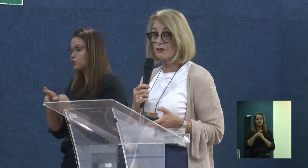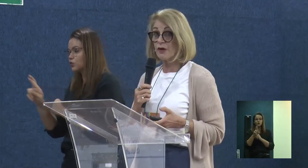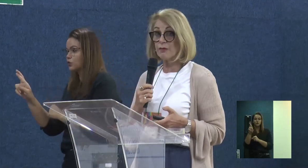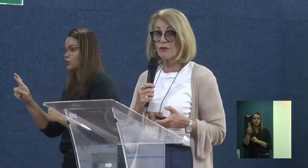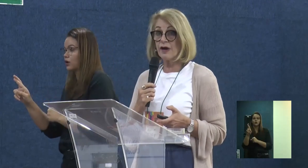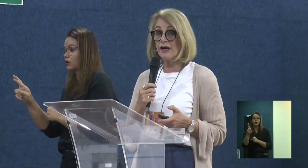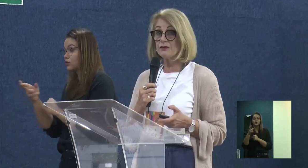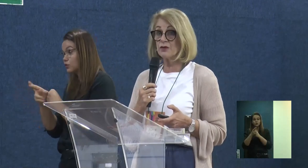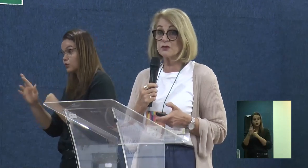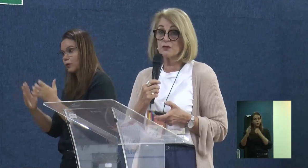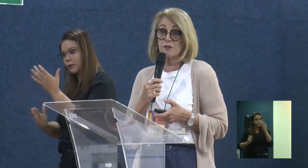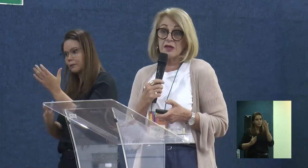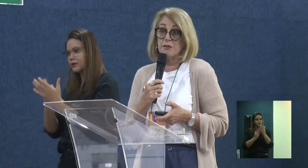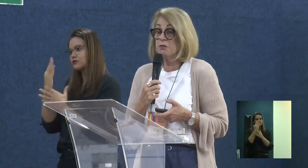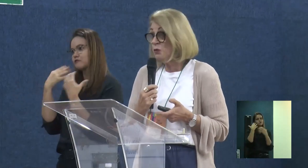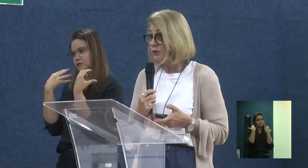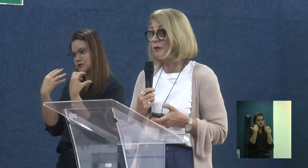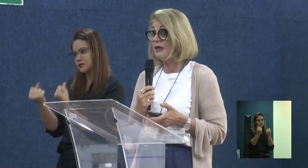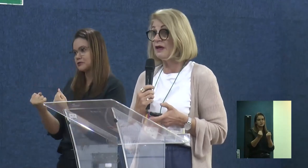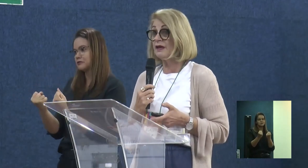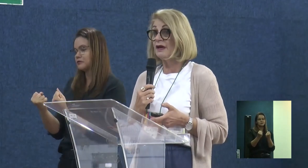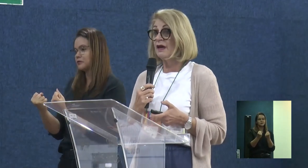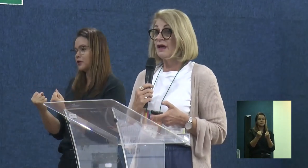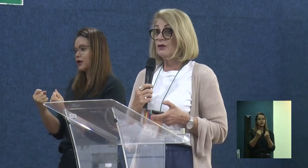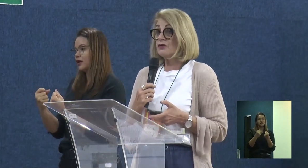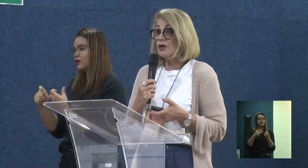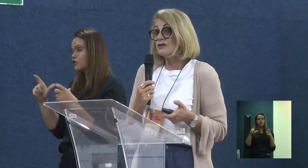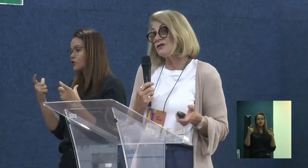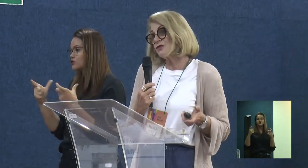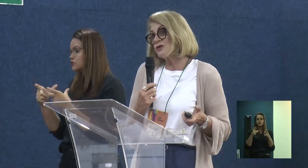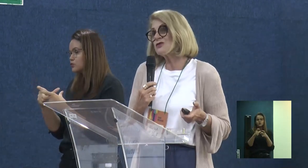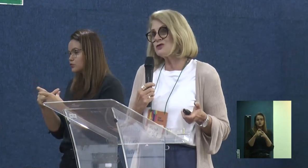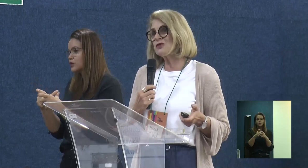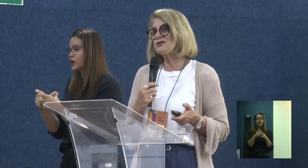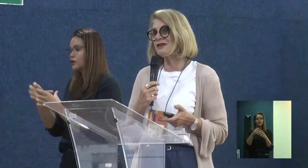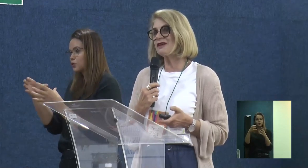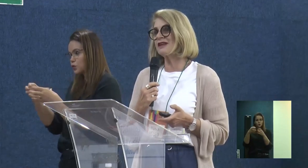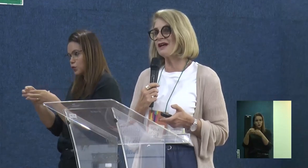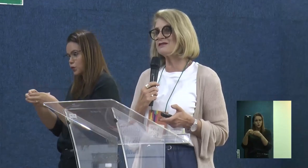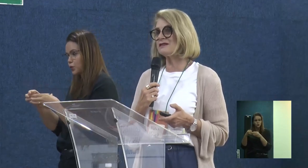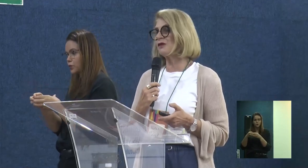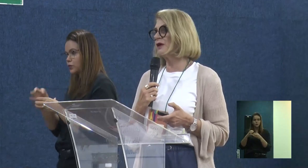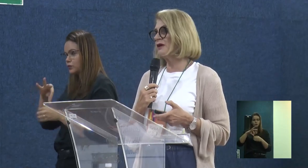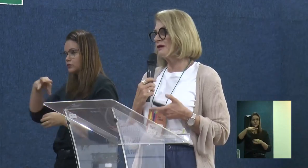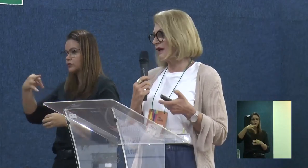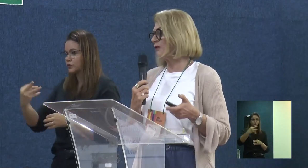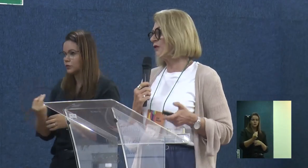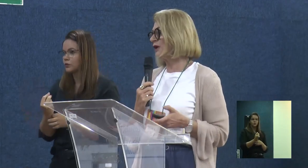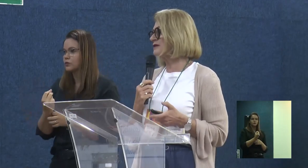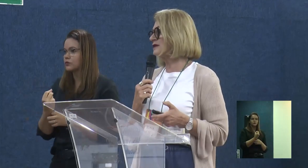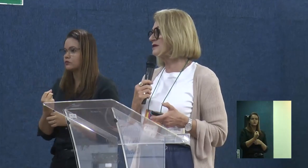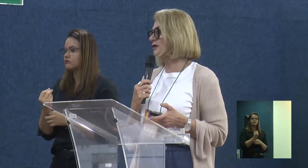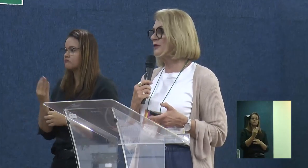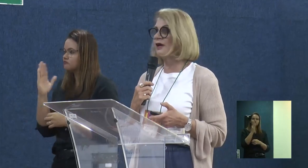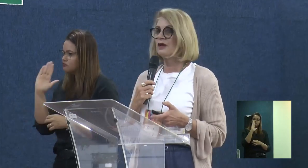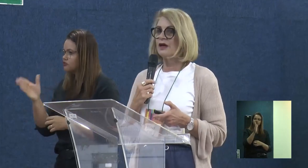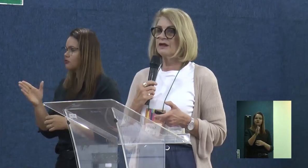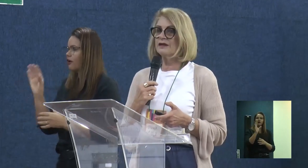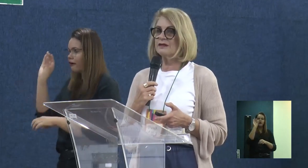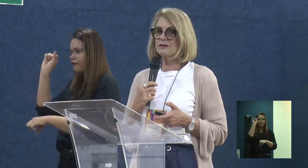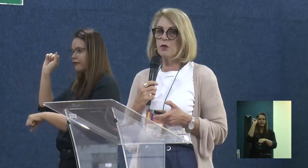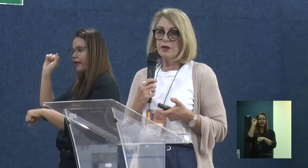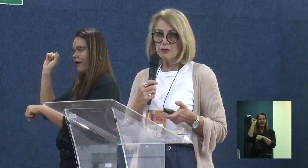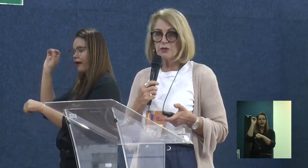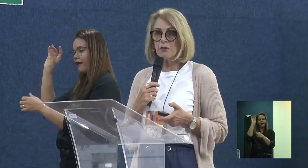finalmente o doutorado foi aprovado, nós somos uma equipe muito pequena e os nossos esforços todos, na verdade, estão aí na concretização,